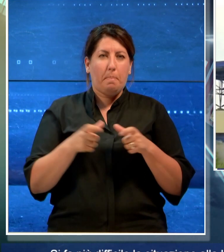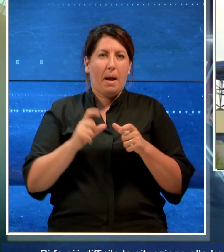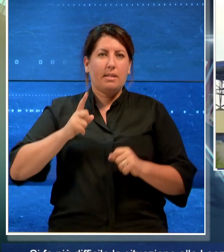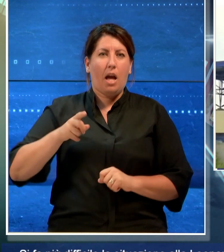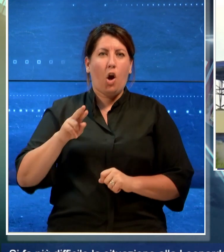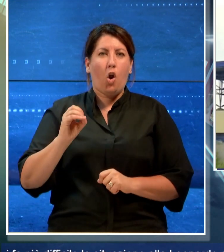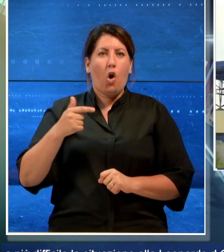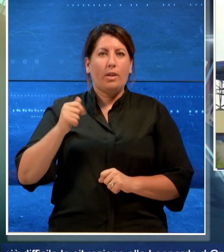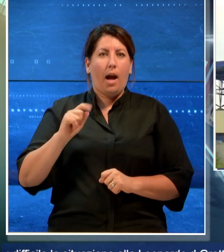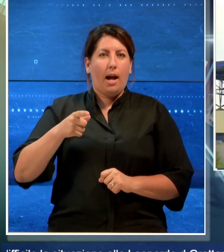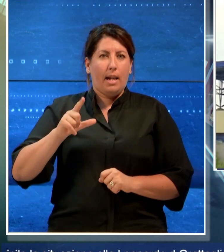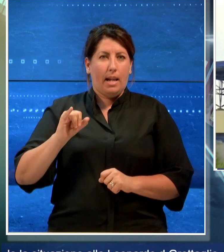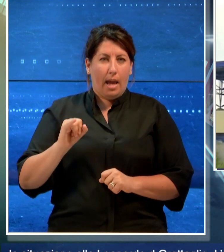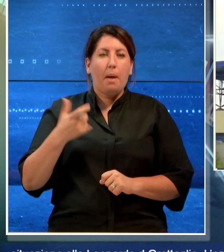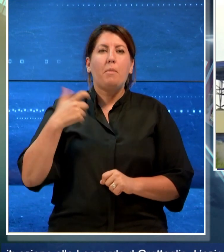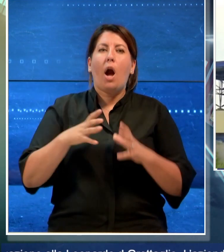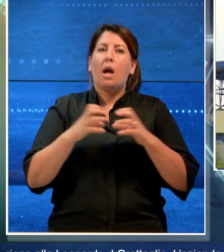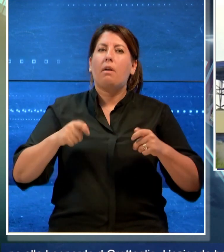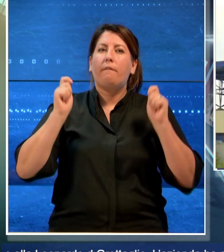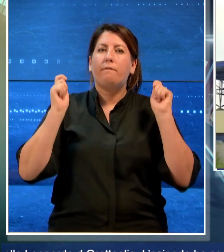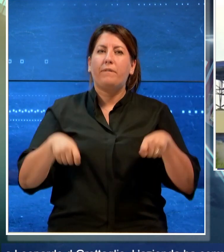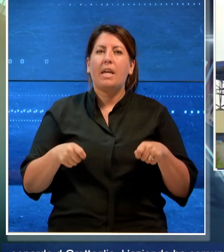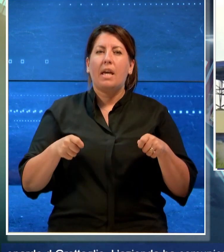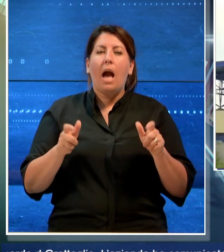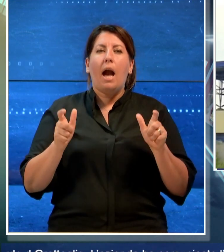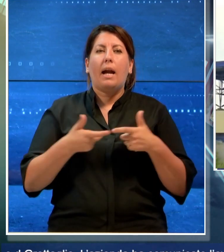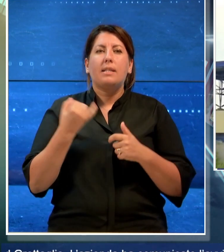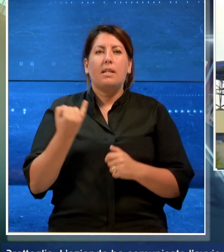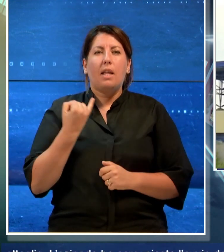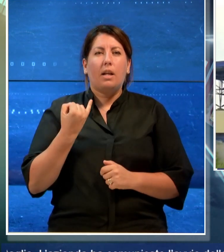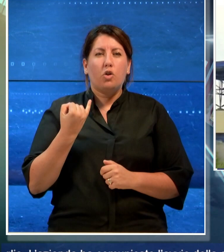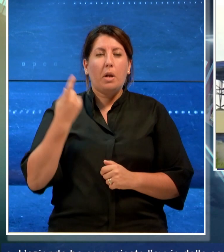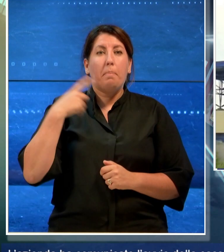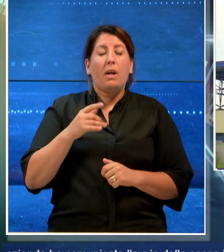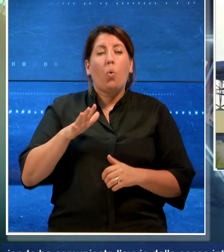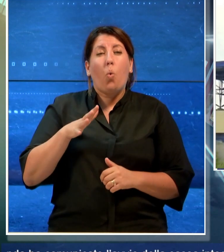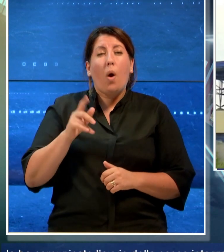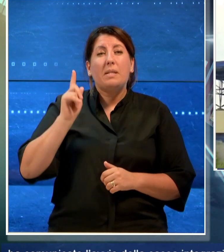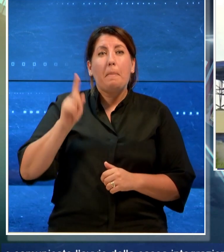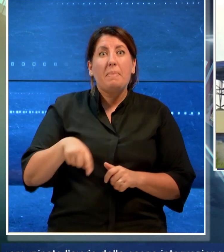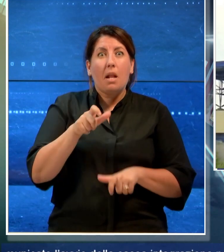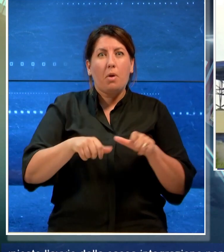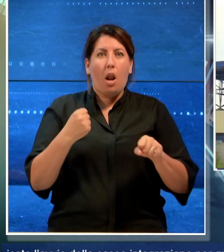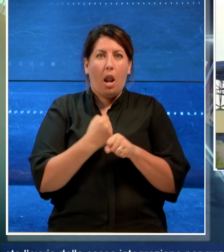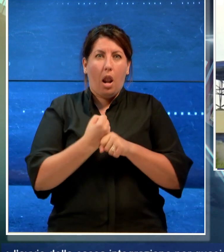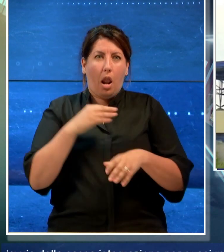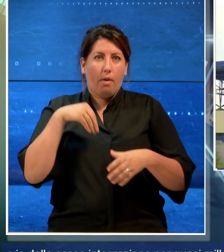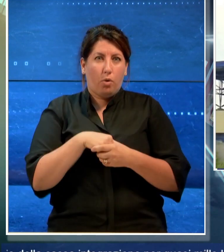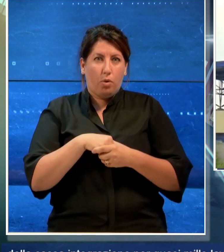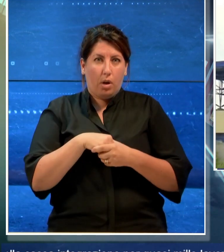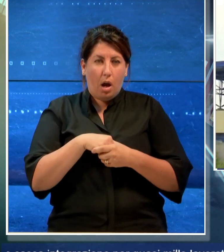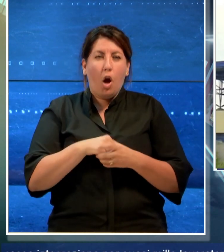'avvio della cassa integrazione per quasi mille lavoratori, dei 1.500